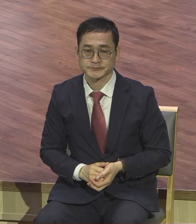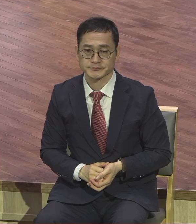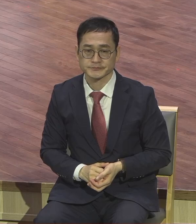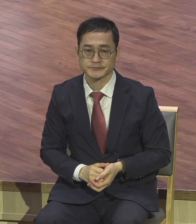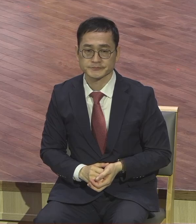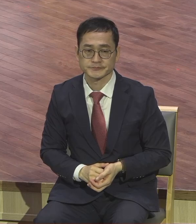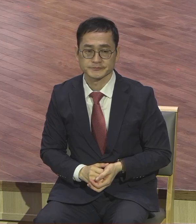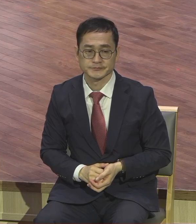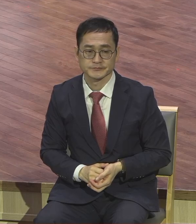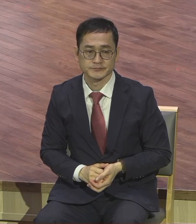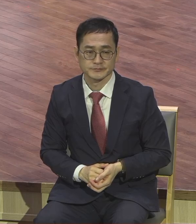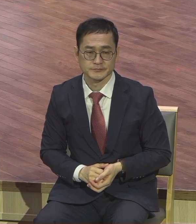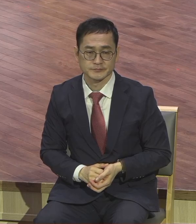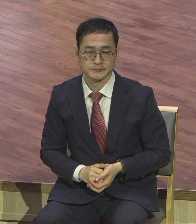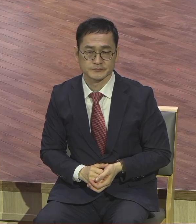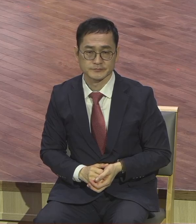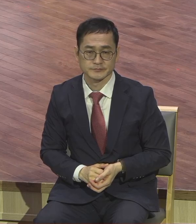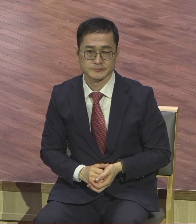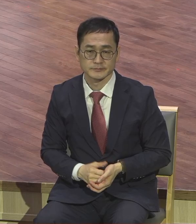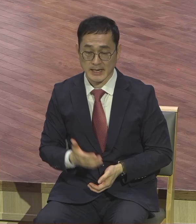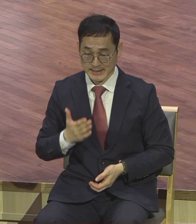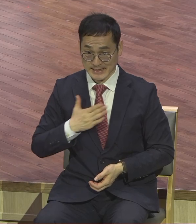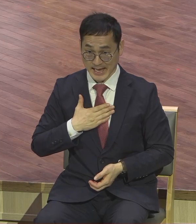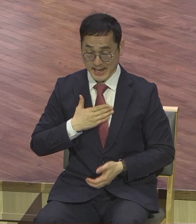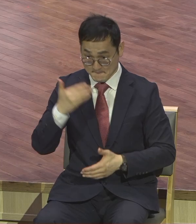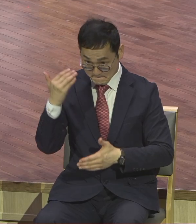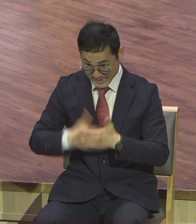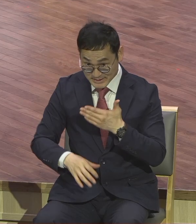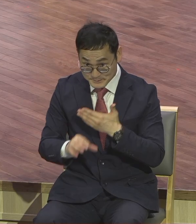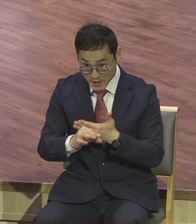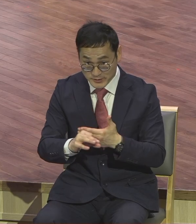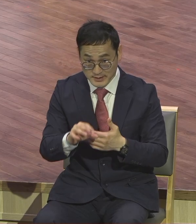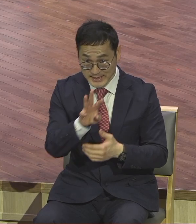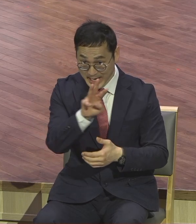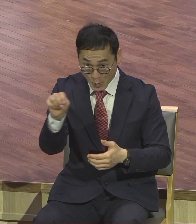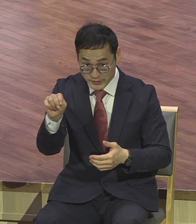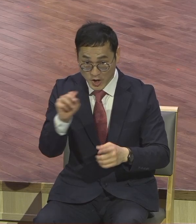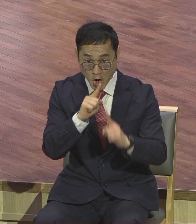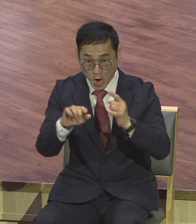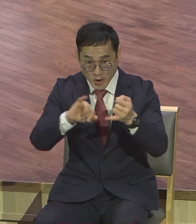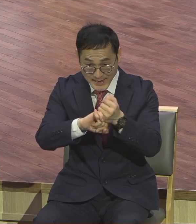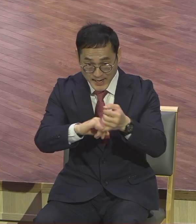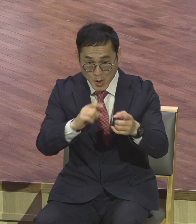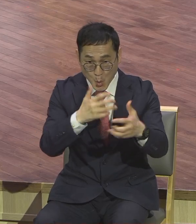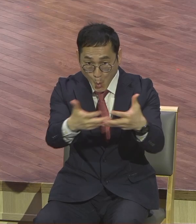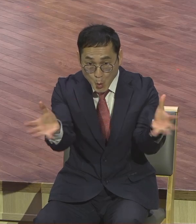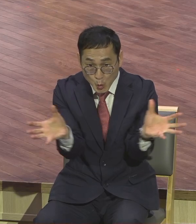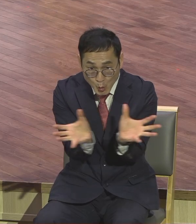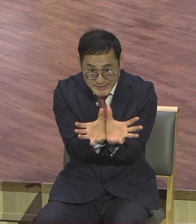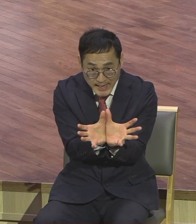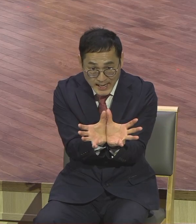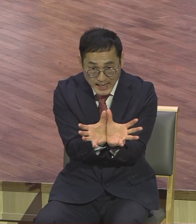될 것이 뭐냐 나 한 사람 빠지면 여원 은약 공동체가 아니다라는 사실을 알아야 돼요.